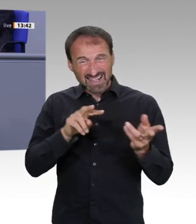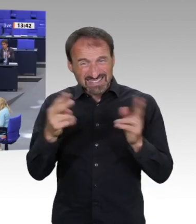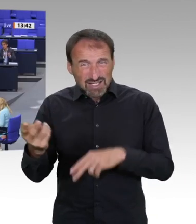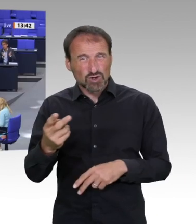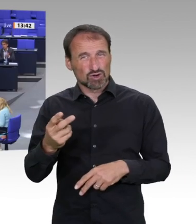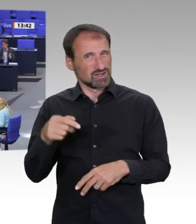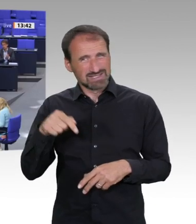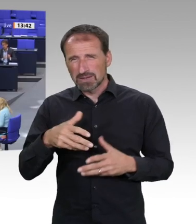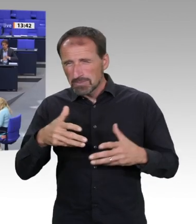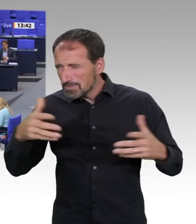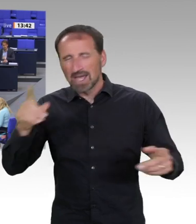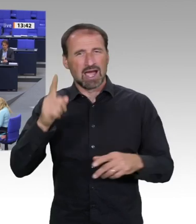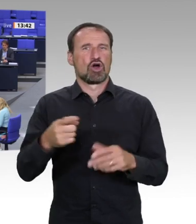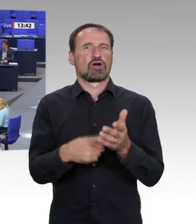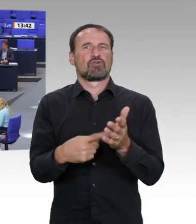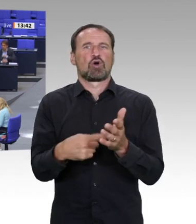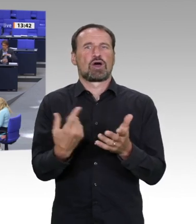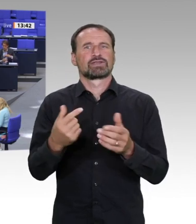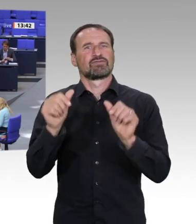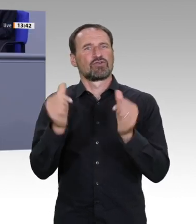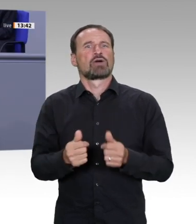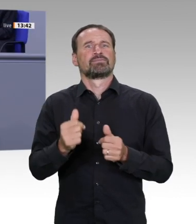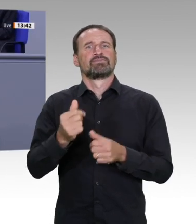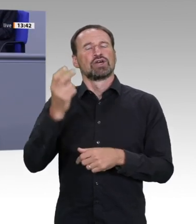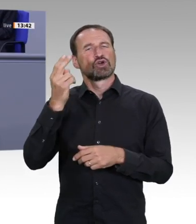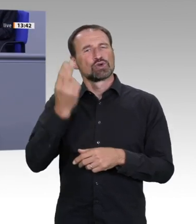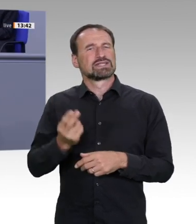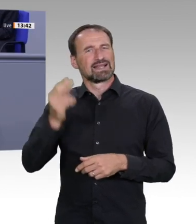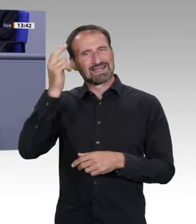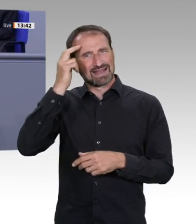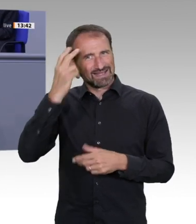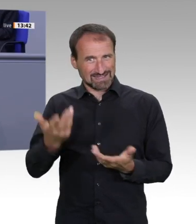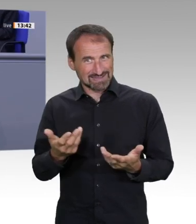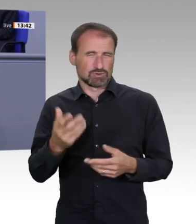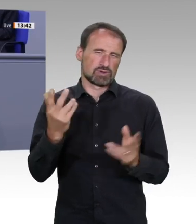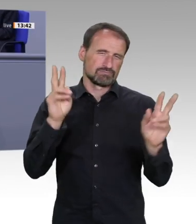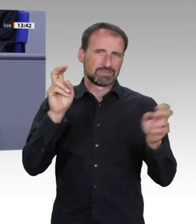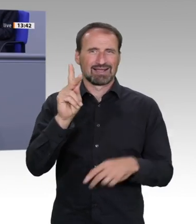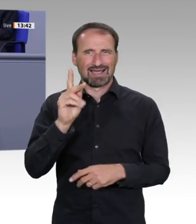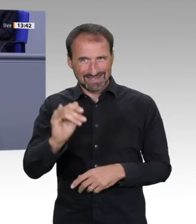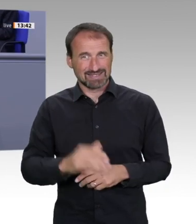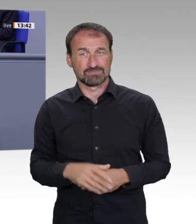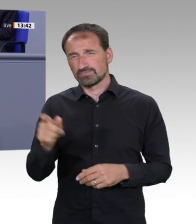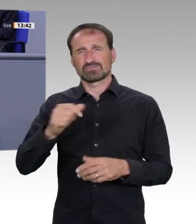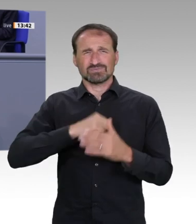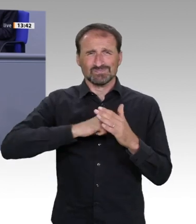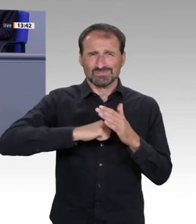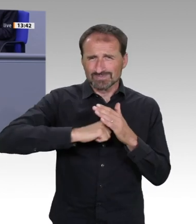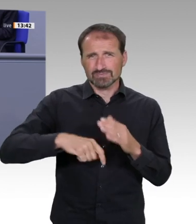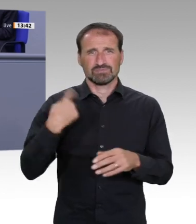Bundesregierung will im Rahmen ihrer KI-Strategie 3 Milliarden Euro bis 2025 investieren. Werte Kollegen, allein